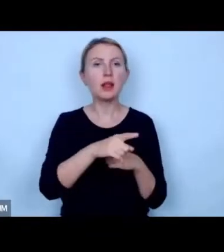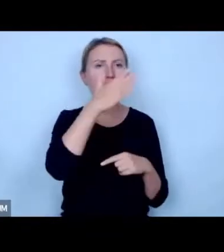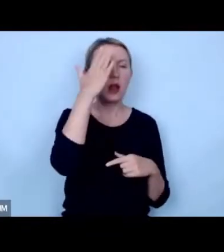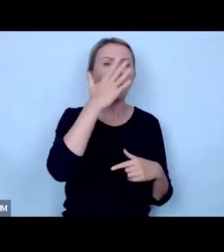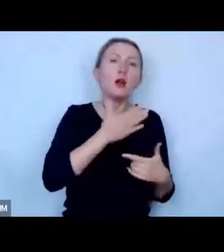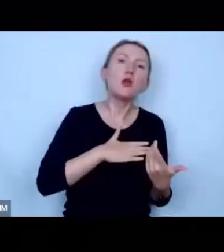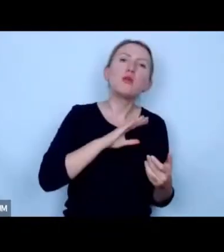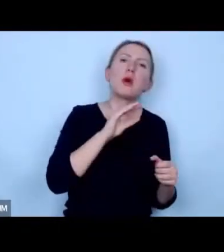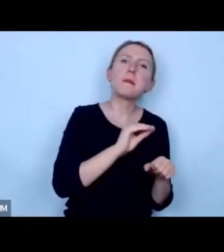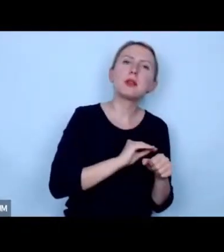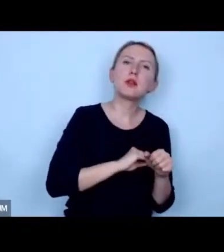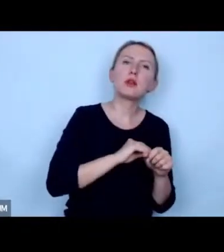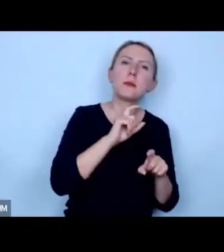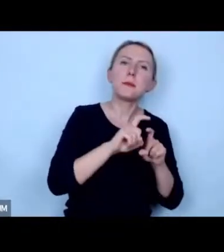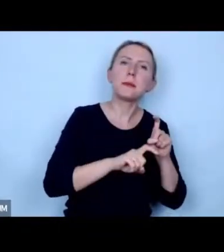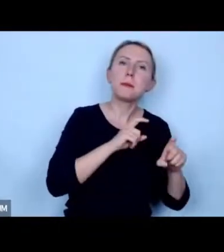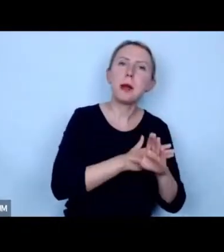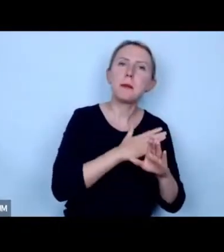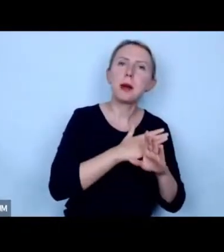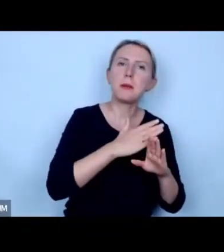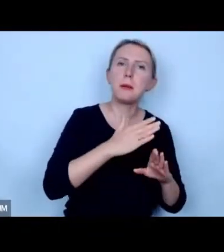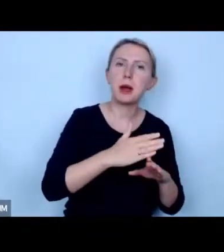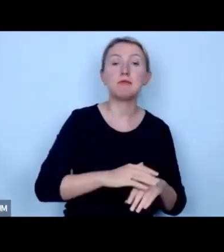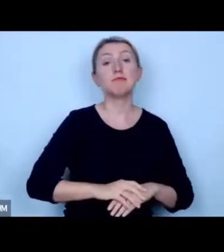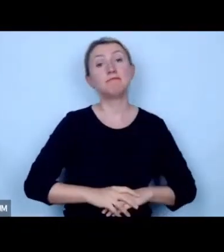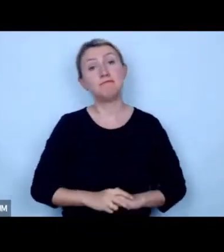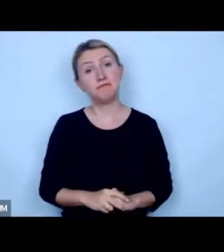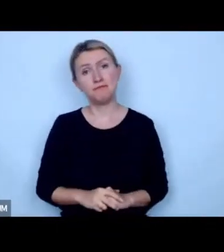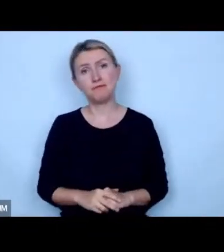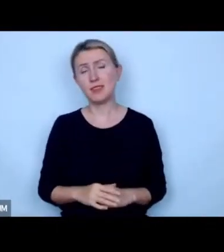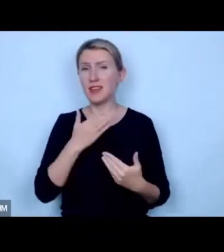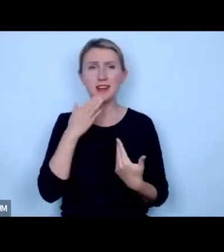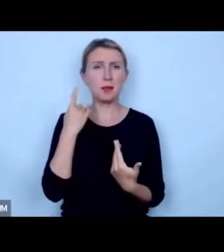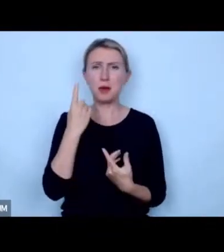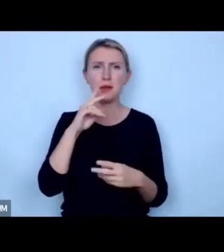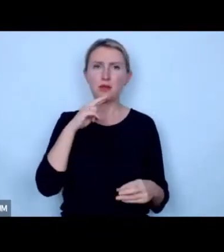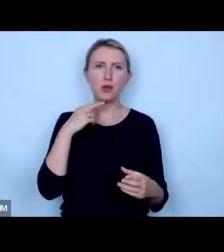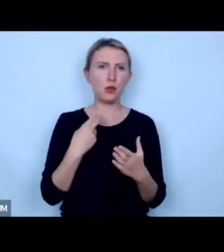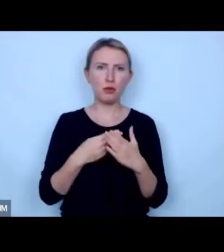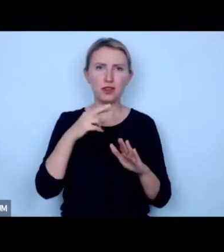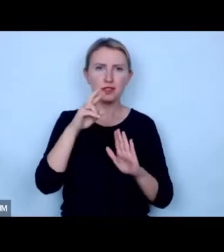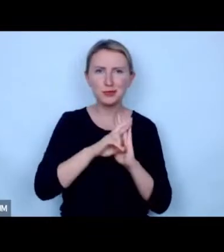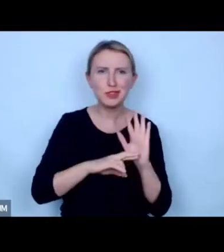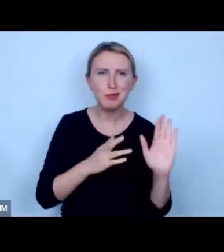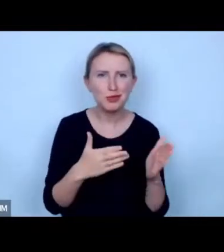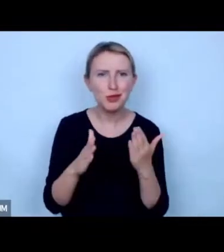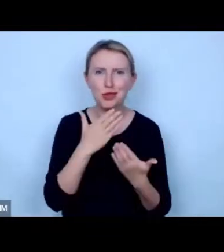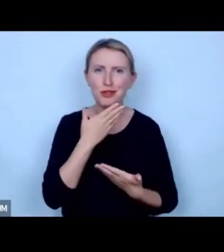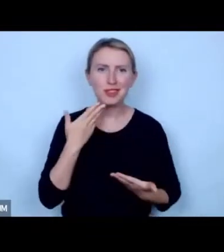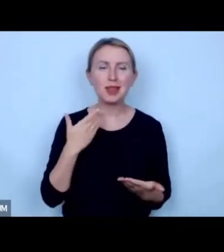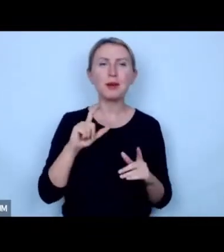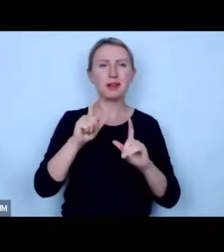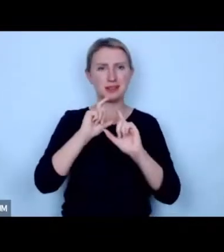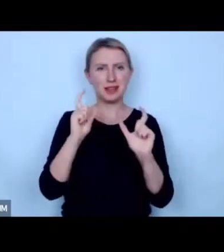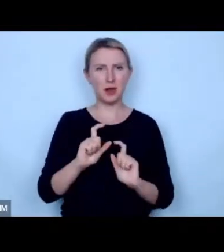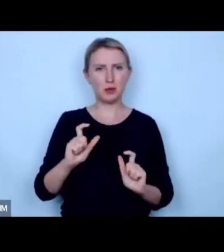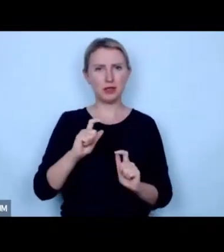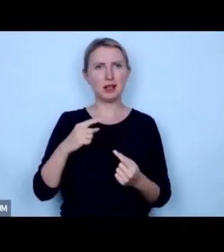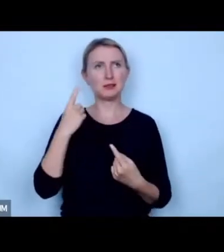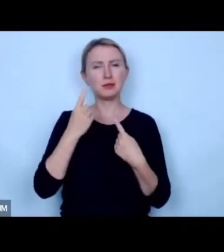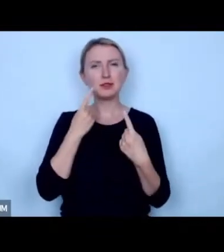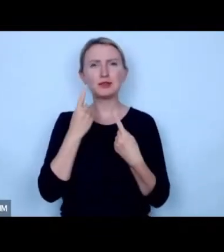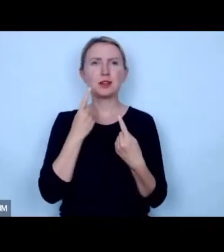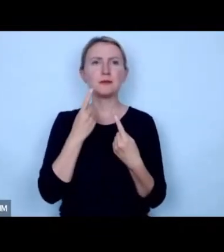ewolucji i mniejszych kroków nie mam na to jednoznacznej recepty cały czas myślę o tym że